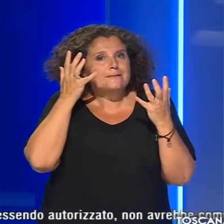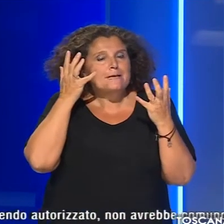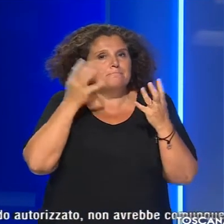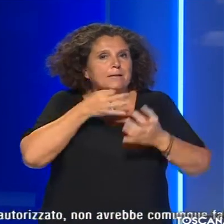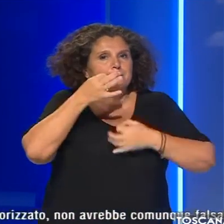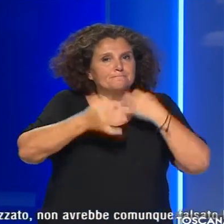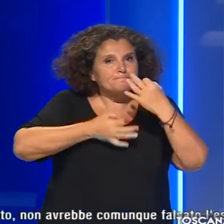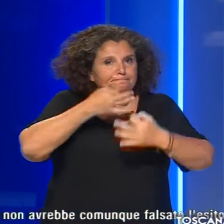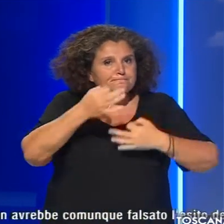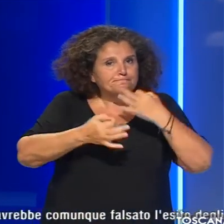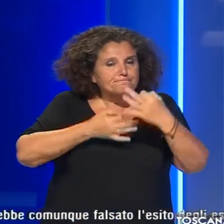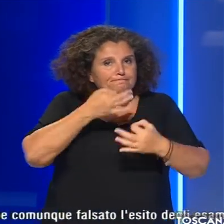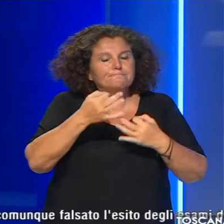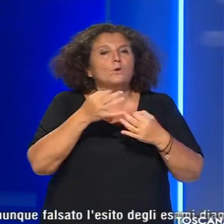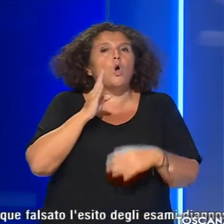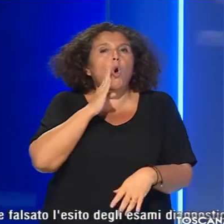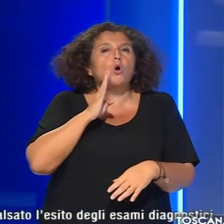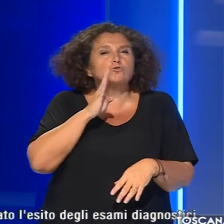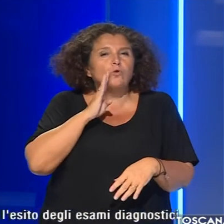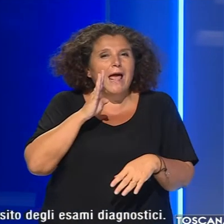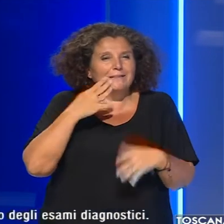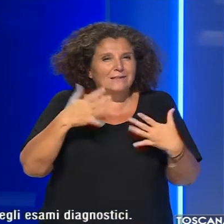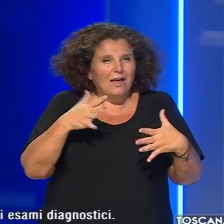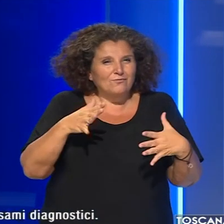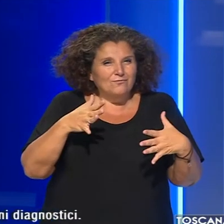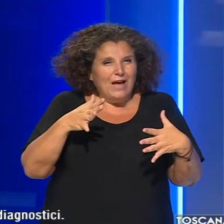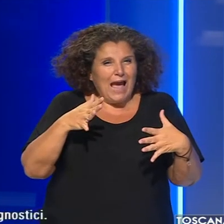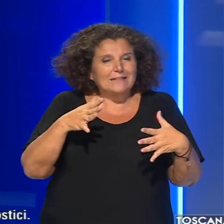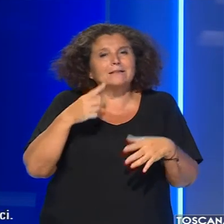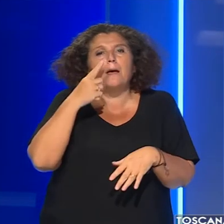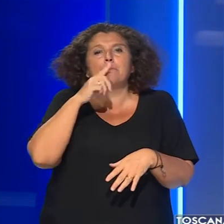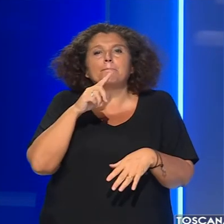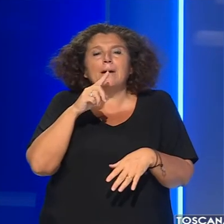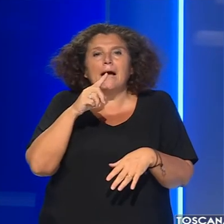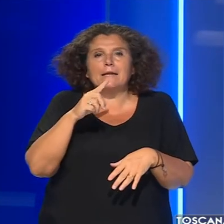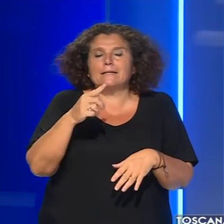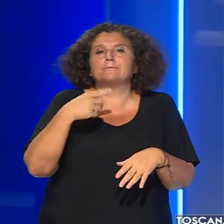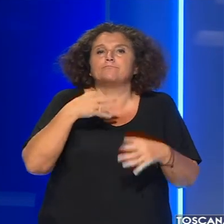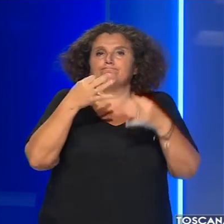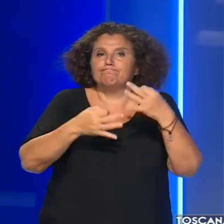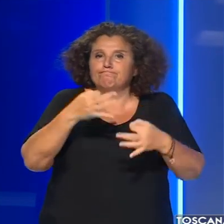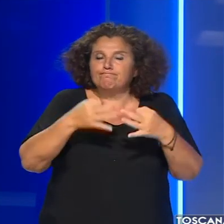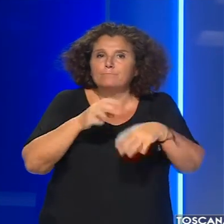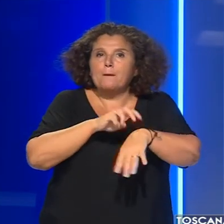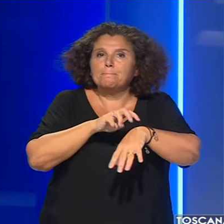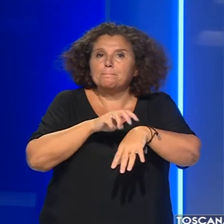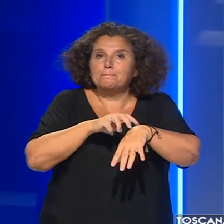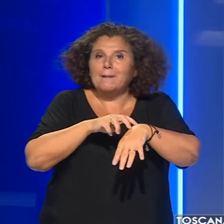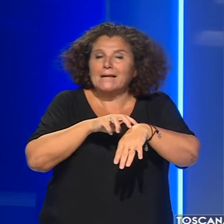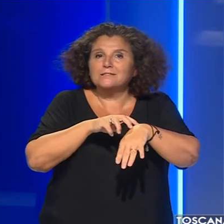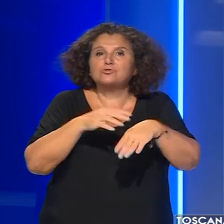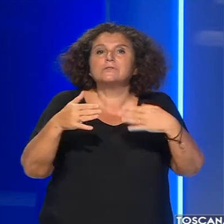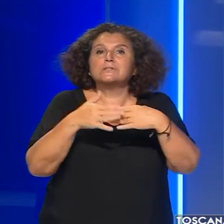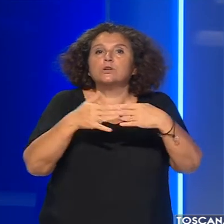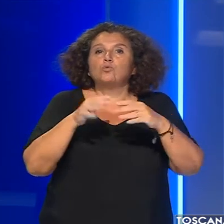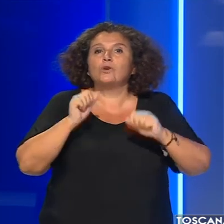spiegato dalle consulenze effettuate per conto della procura dai medici dell'Istituto Sanitario